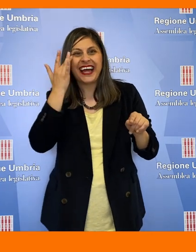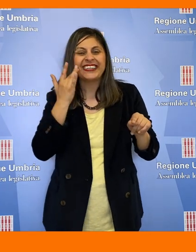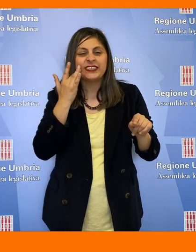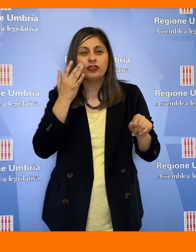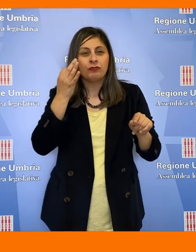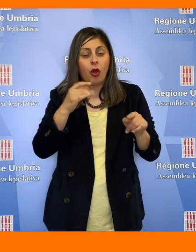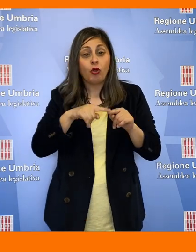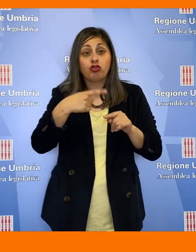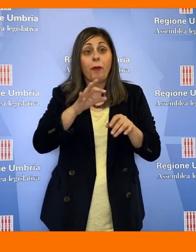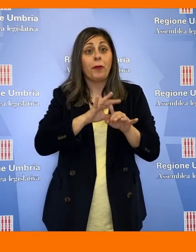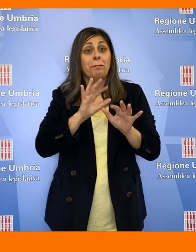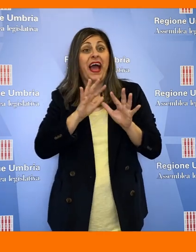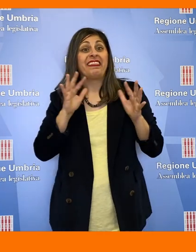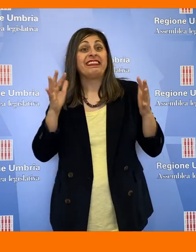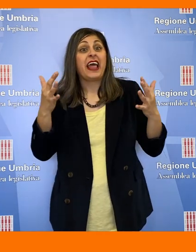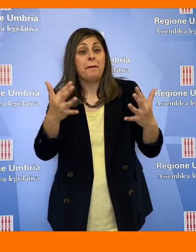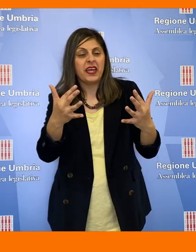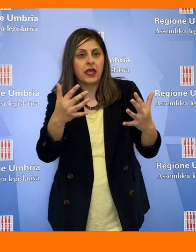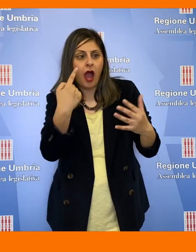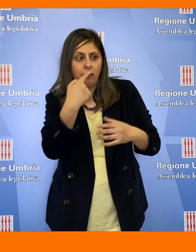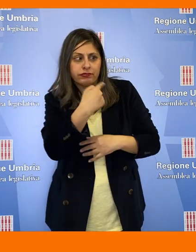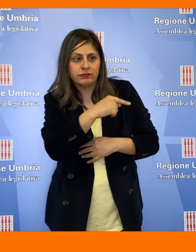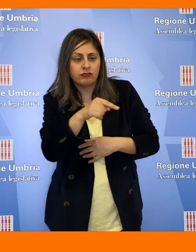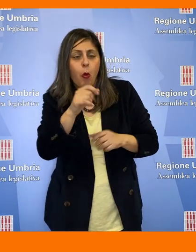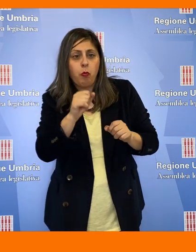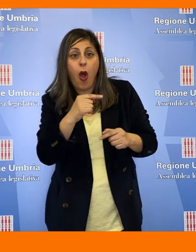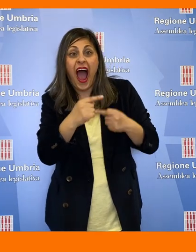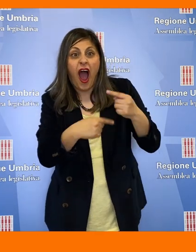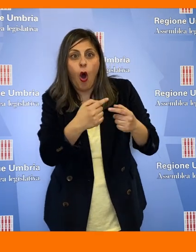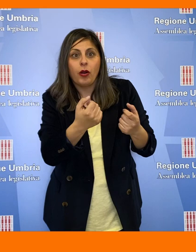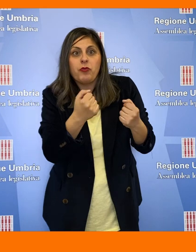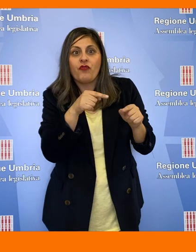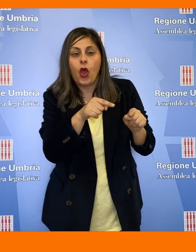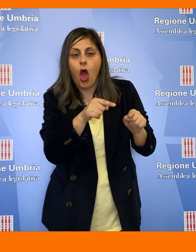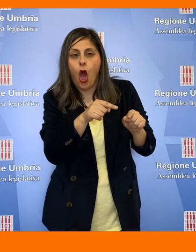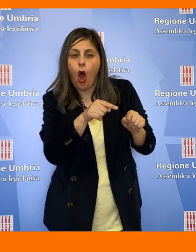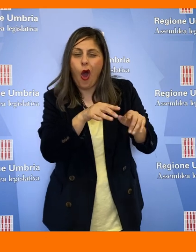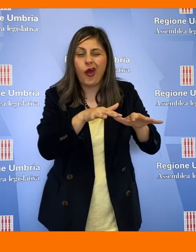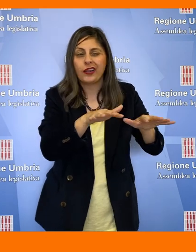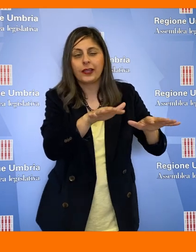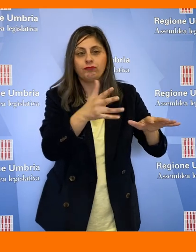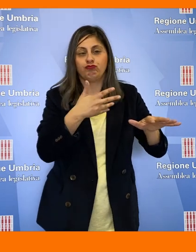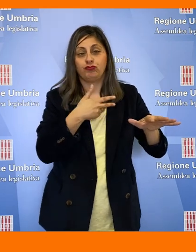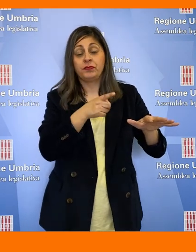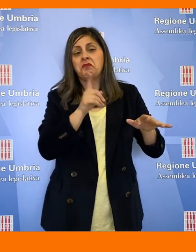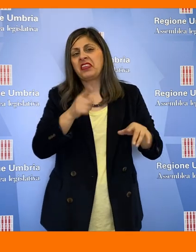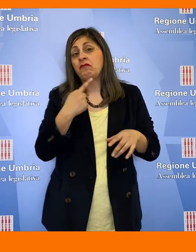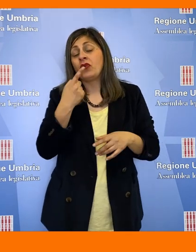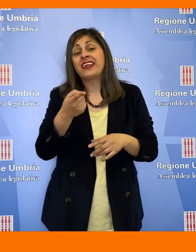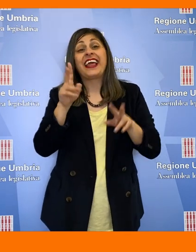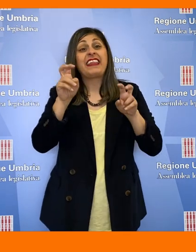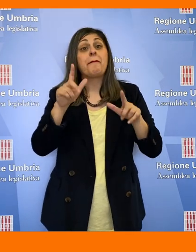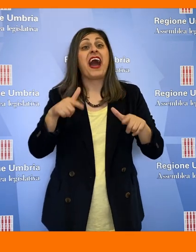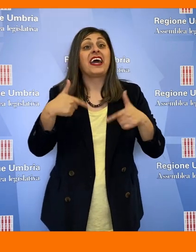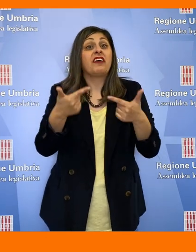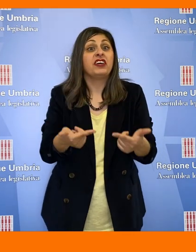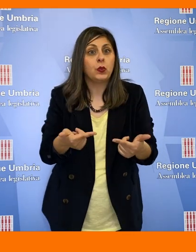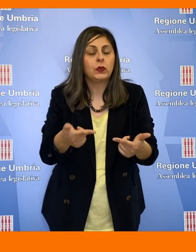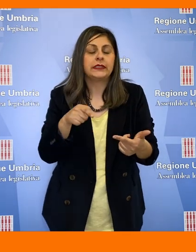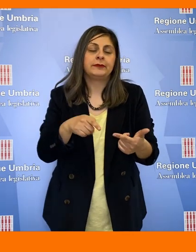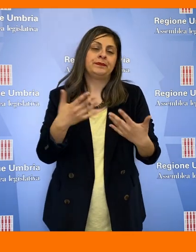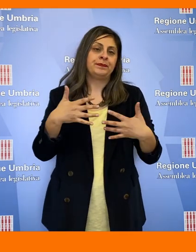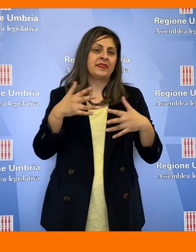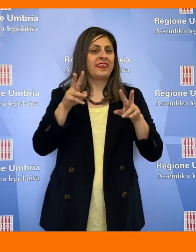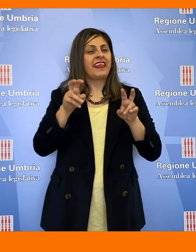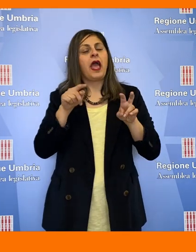soprattutto nella fase post-pandemica questi segnali possano essere ancora più significativi e devo dire che il tema dei rifiuti è uno